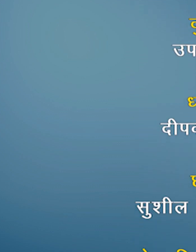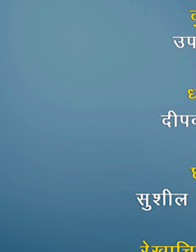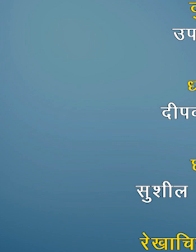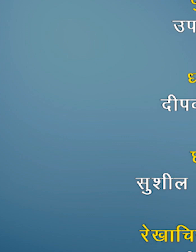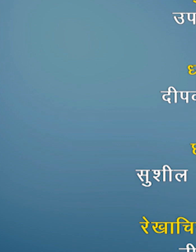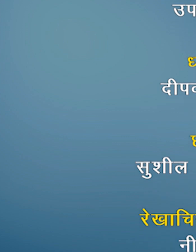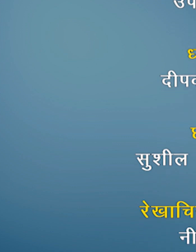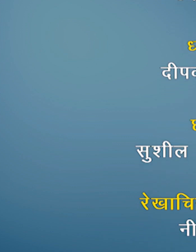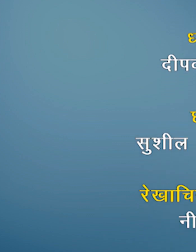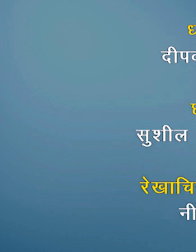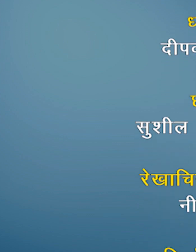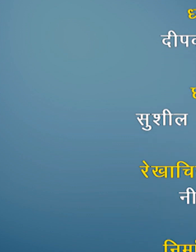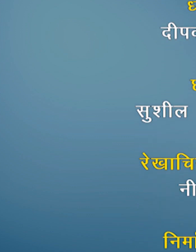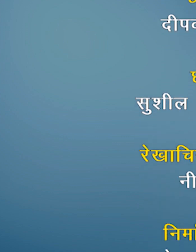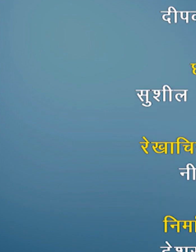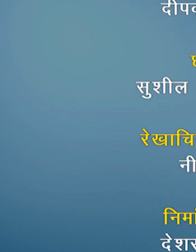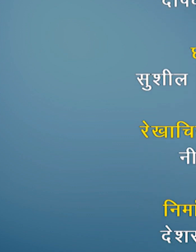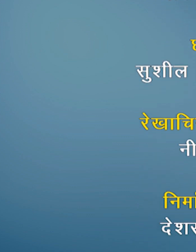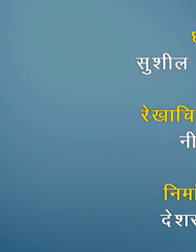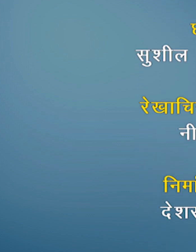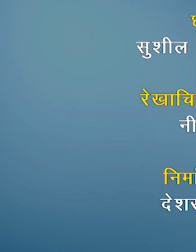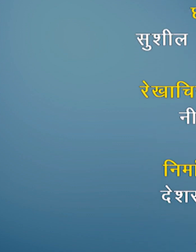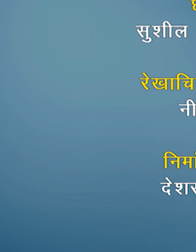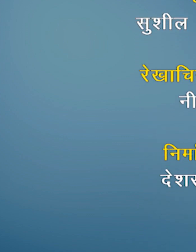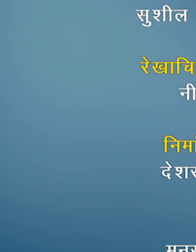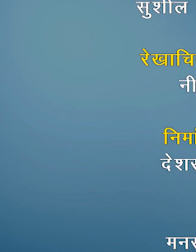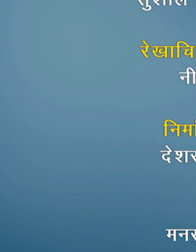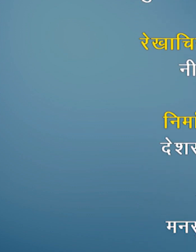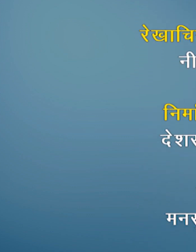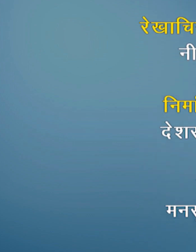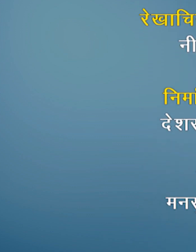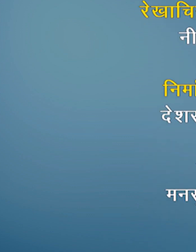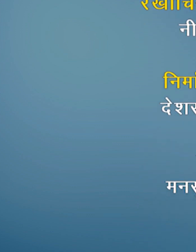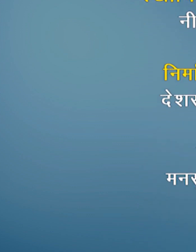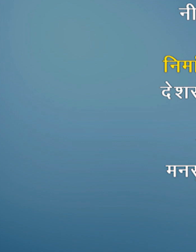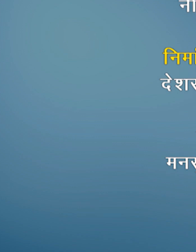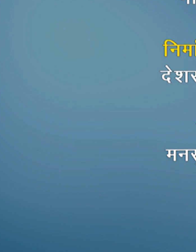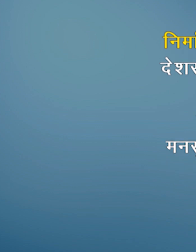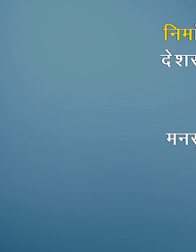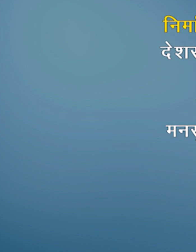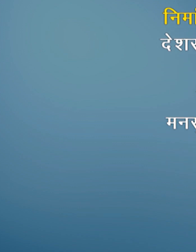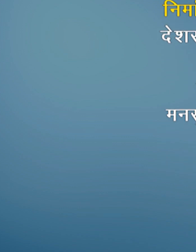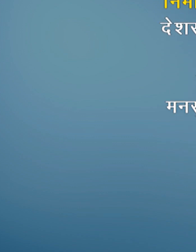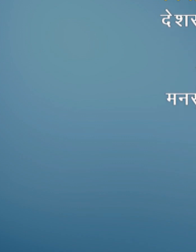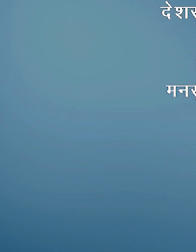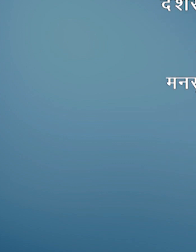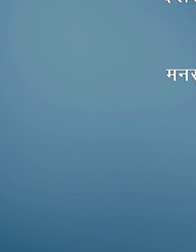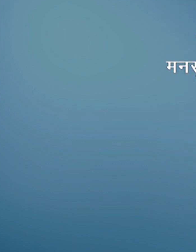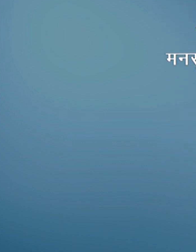झाल झाल कार हाथी झाल प्रदाल जब झाल